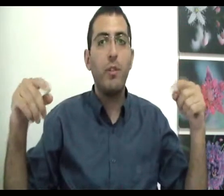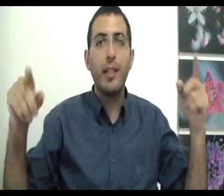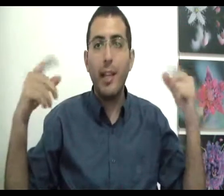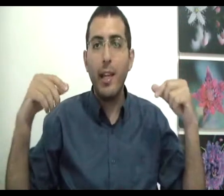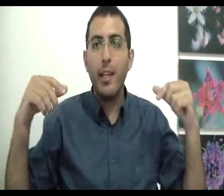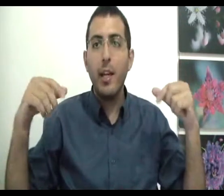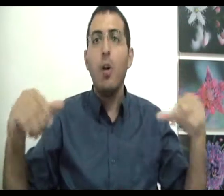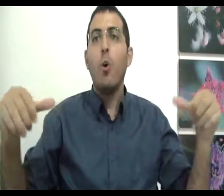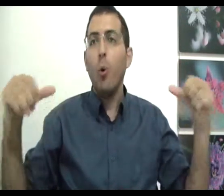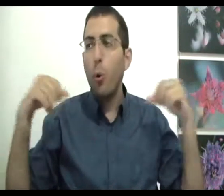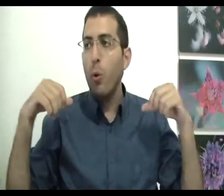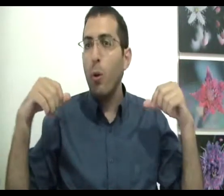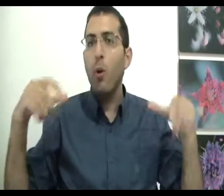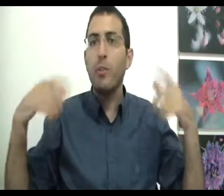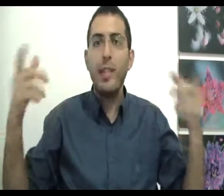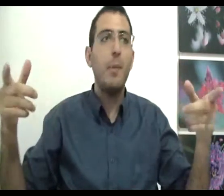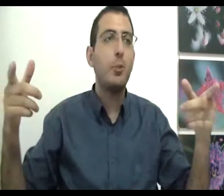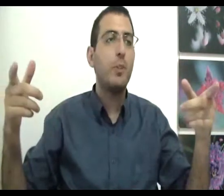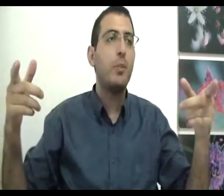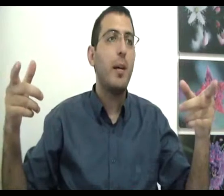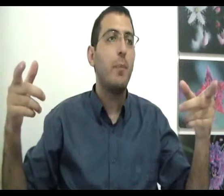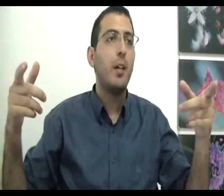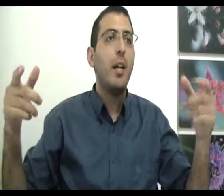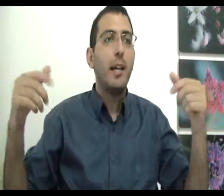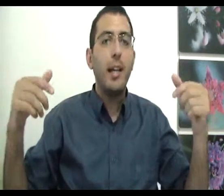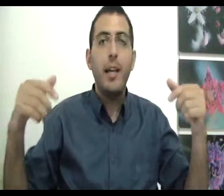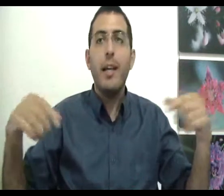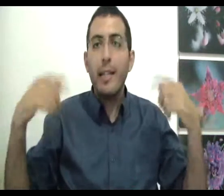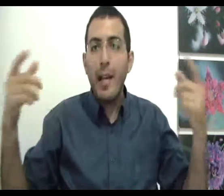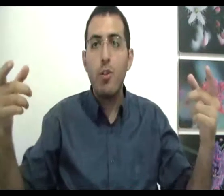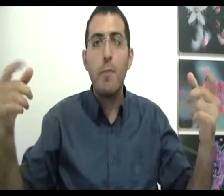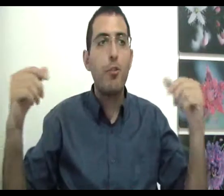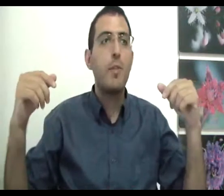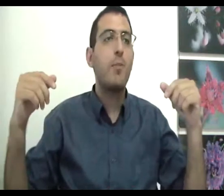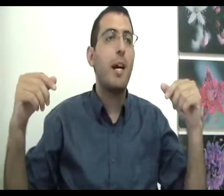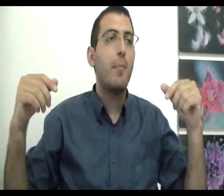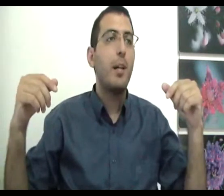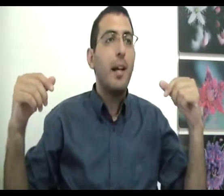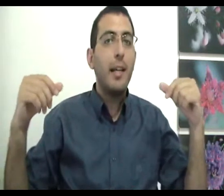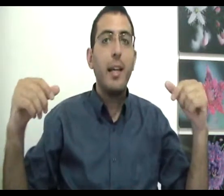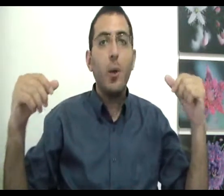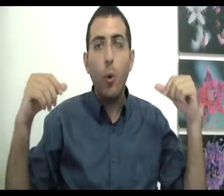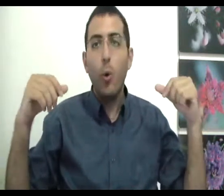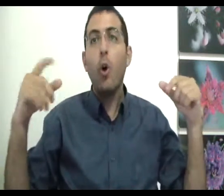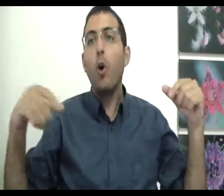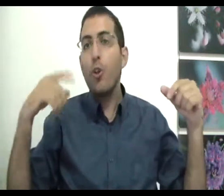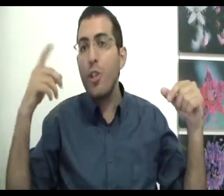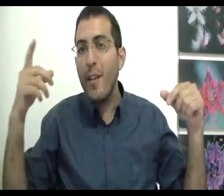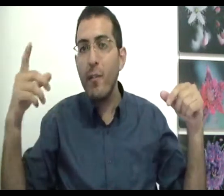כי הוא עושה משהו מסוים כי יש לו משהו מסוים כי הוא חושב